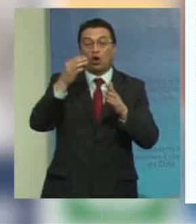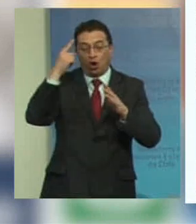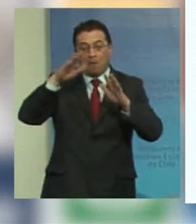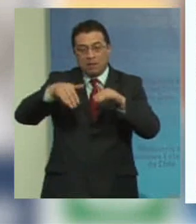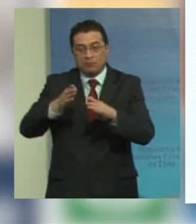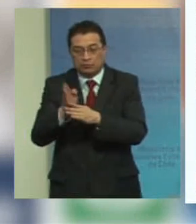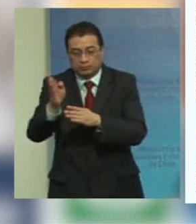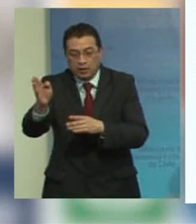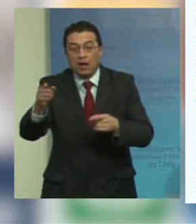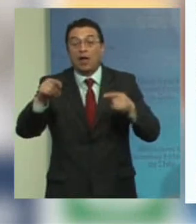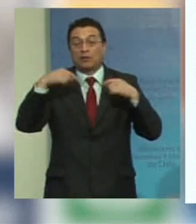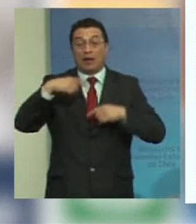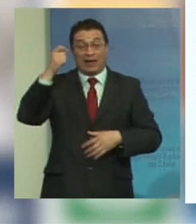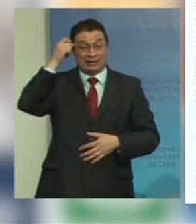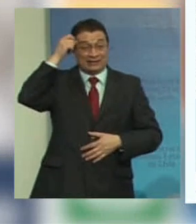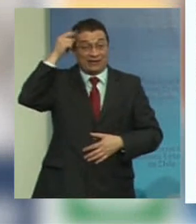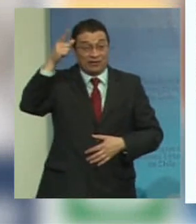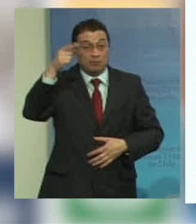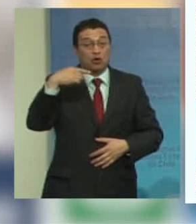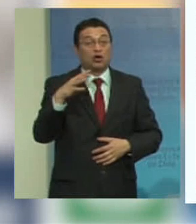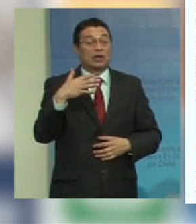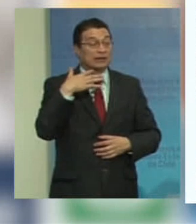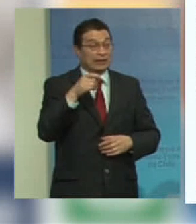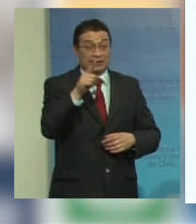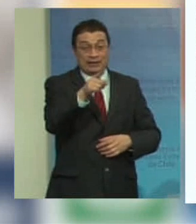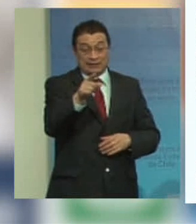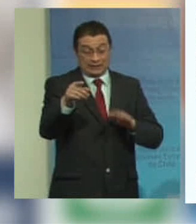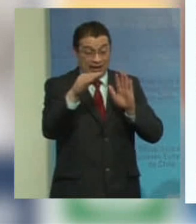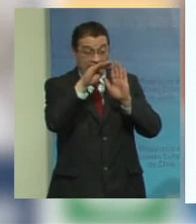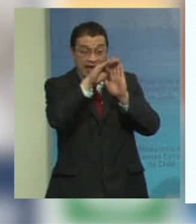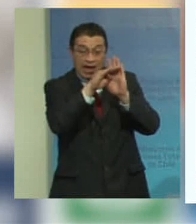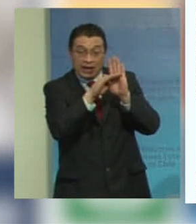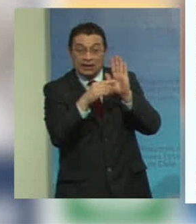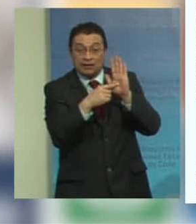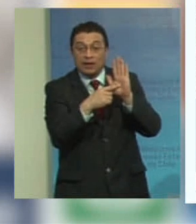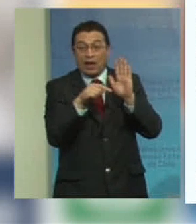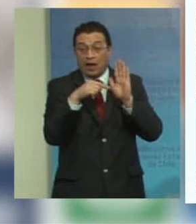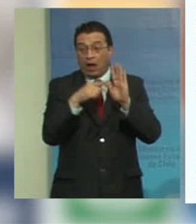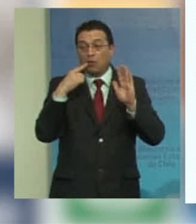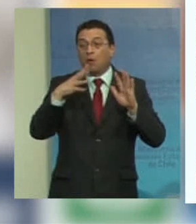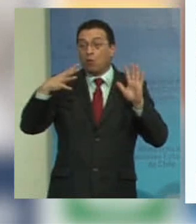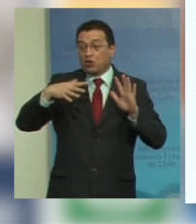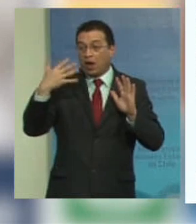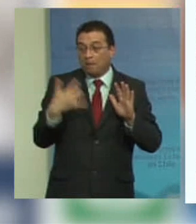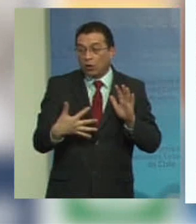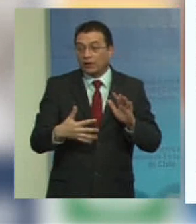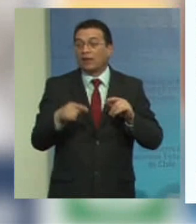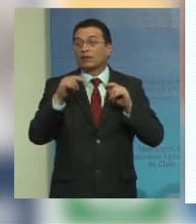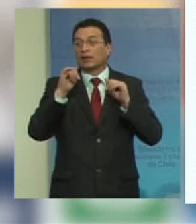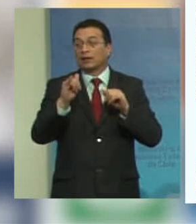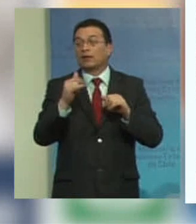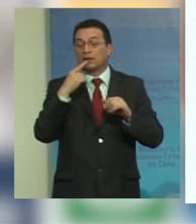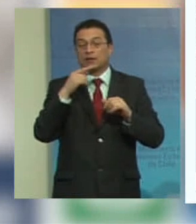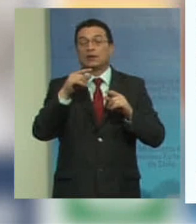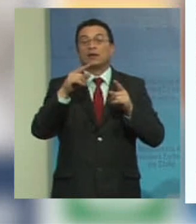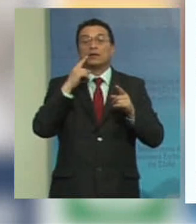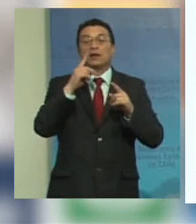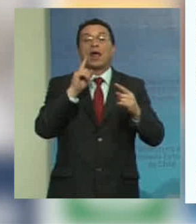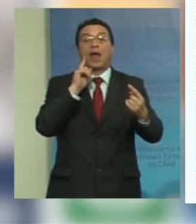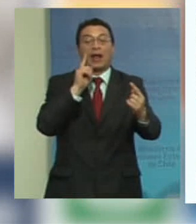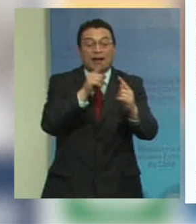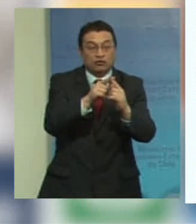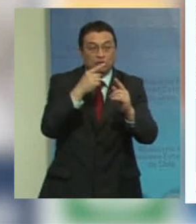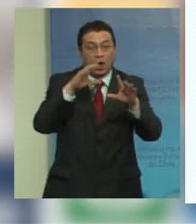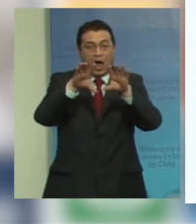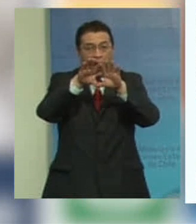sabemos que esa agenda ha sido un avance muy importante con relación porque es un